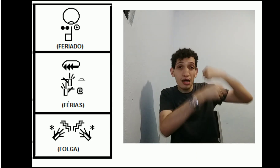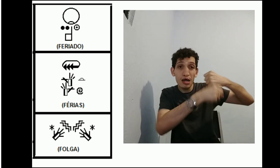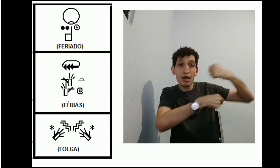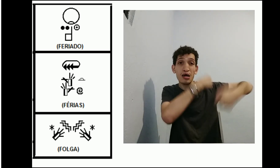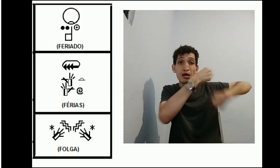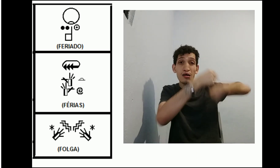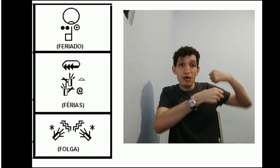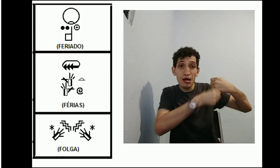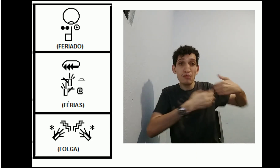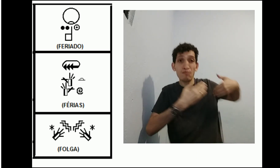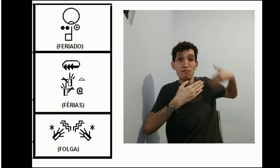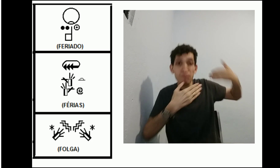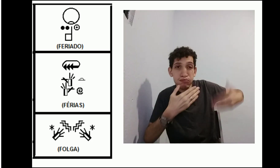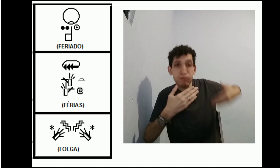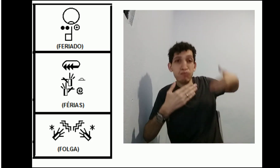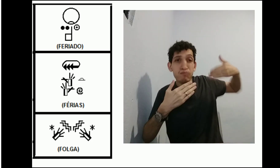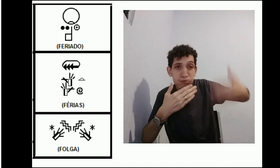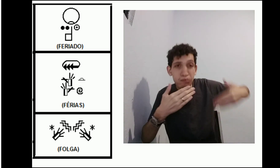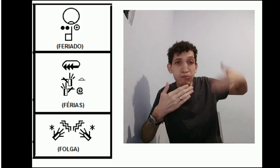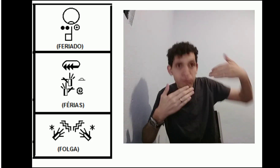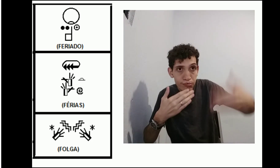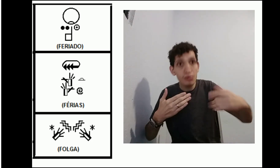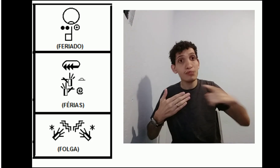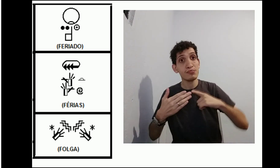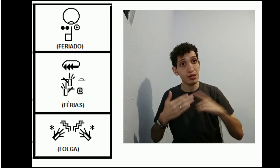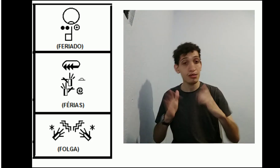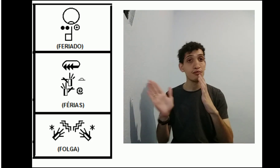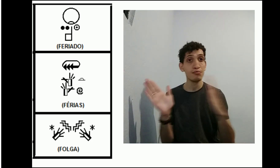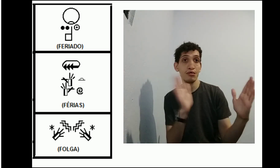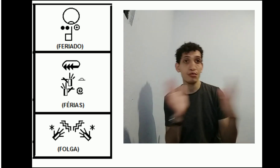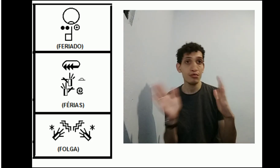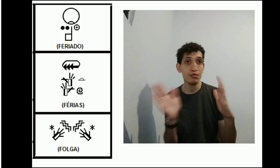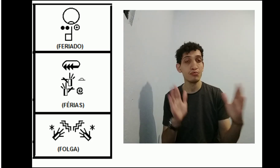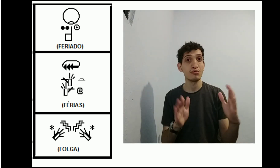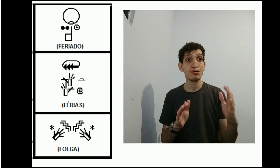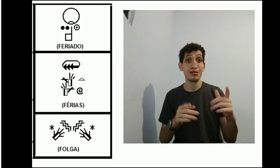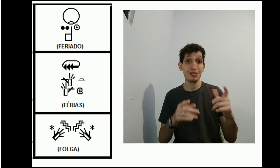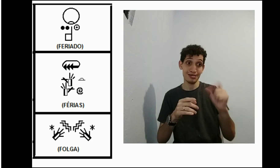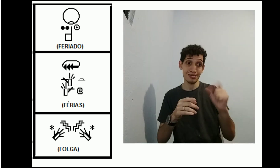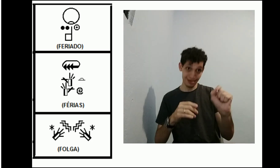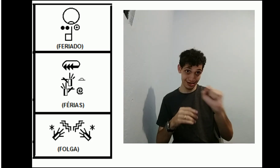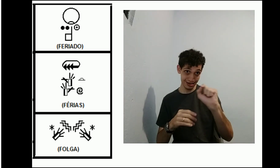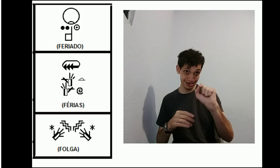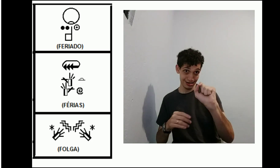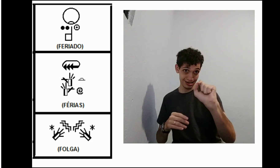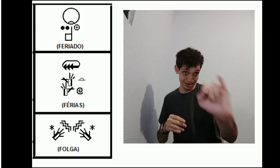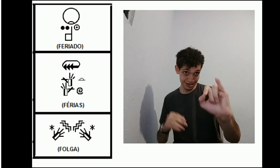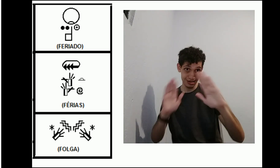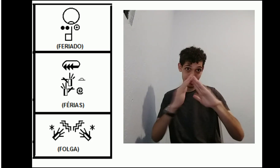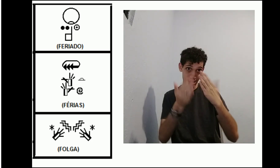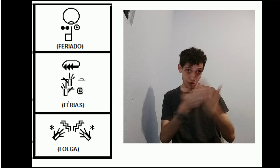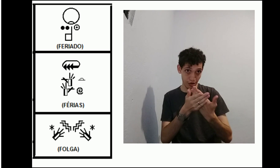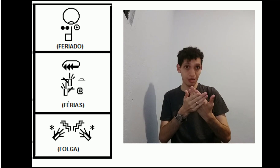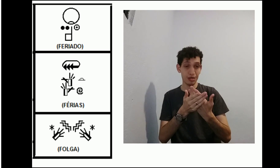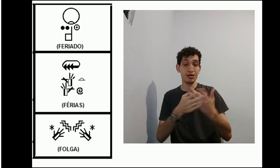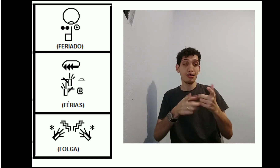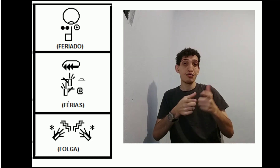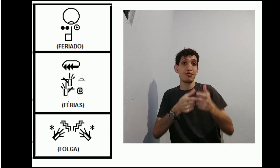em todos os anos, né? Ou ser positivamente, tem aquele período. Então, se a